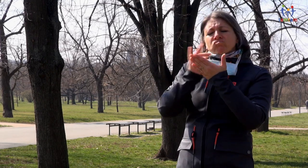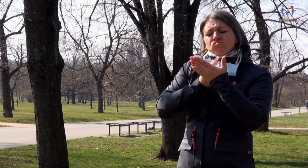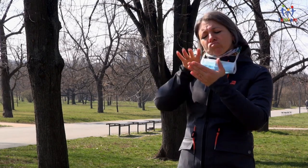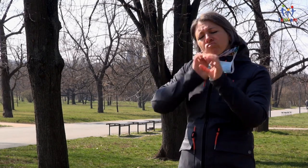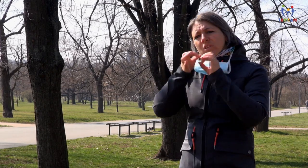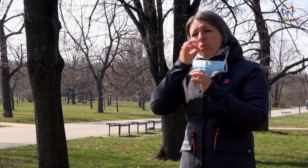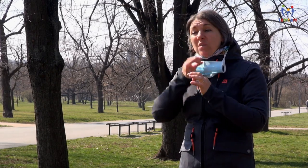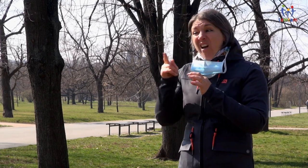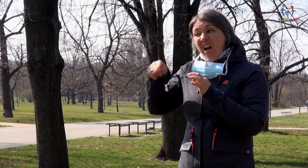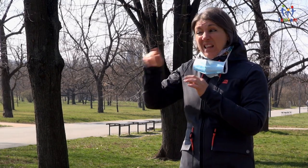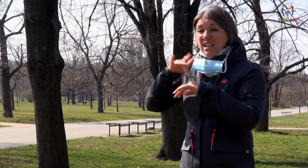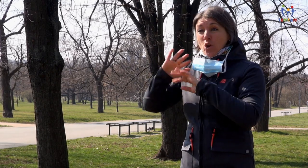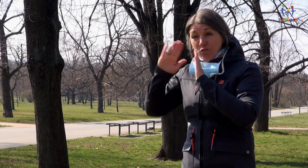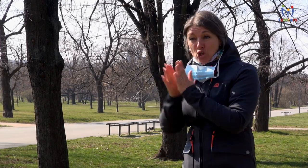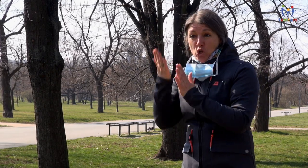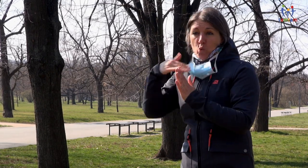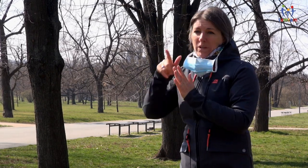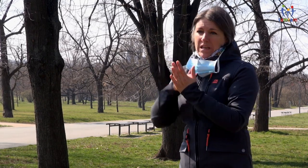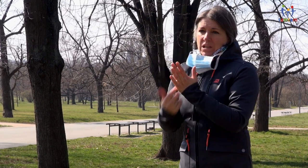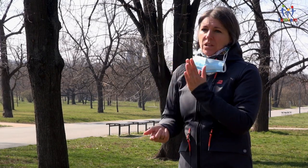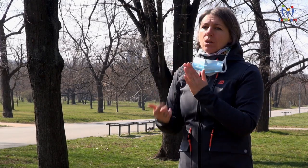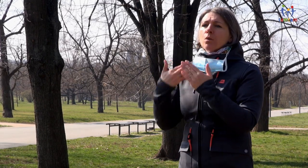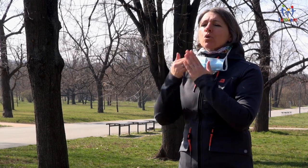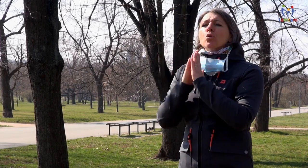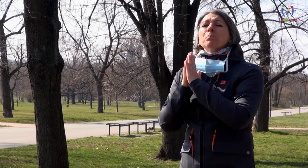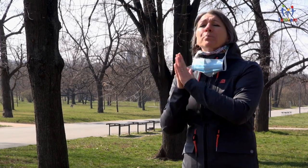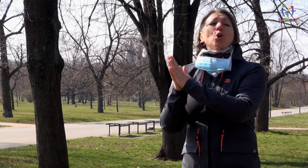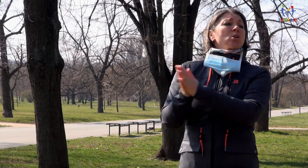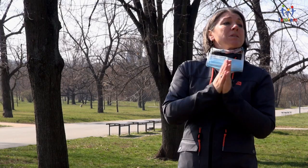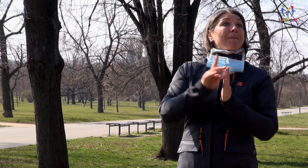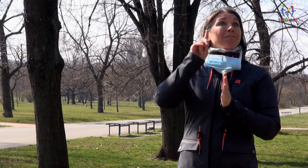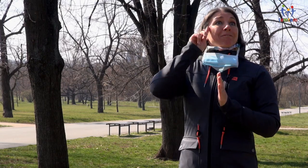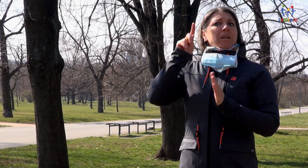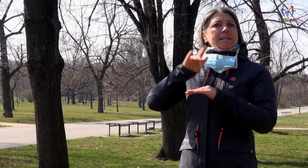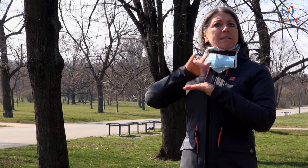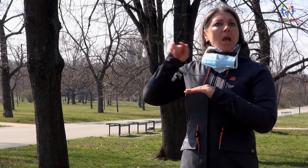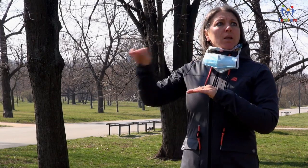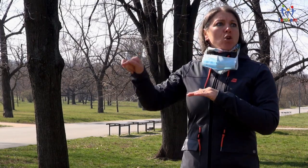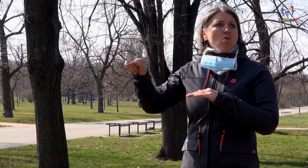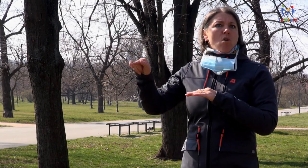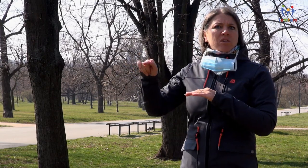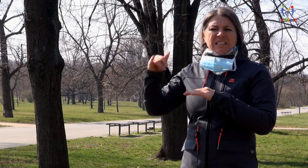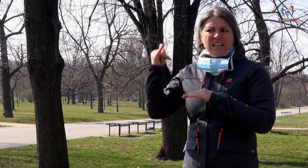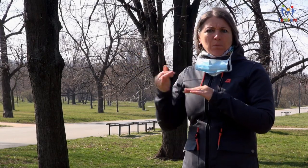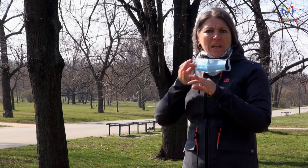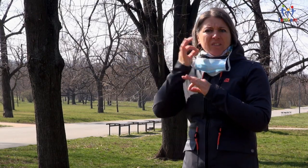jednoduché. Proto bych ráda poprosit nám všechny. Pokud o někomu můžeme, na co mi osměte a předávěte mi informace.